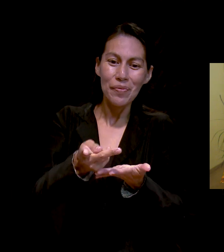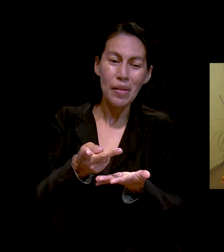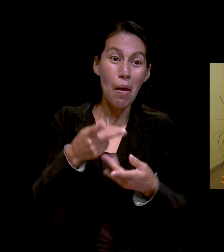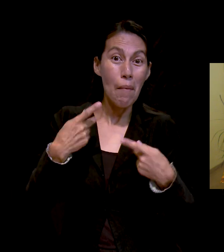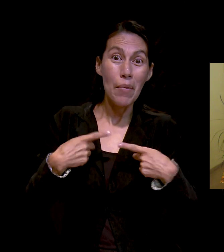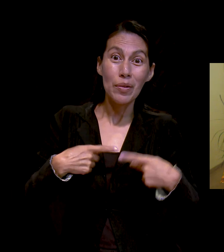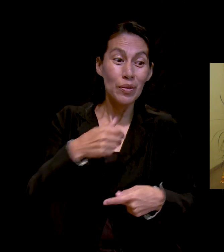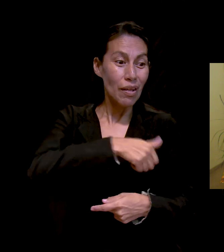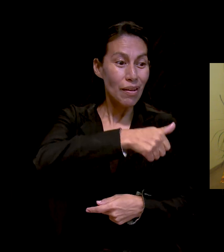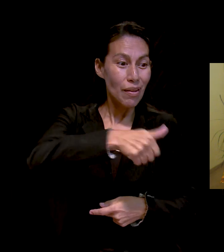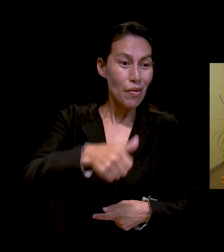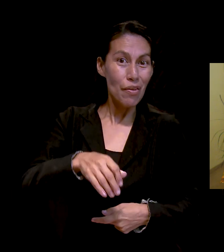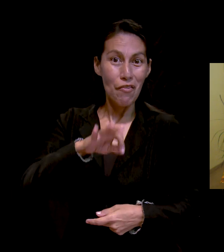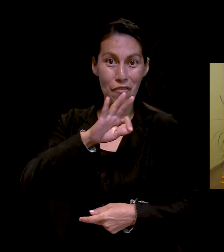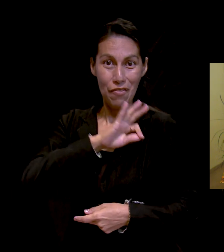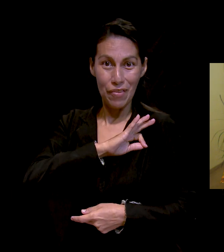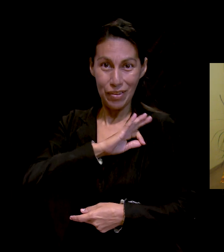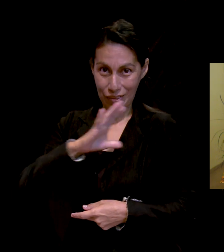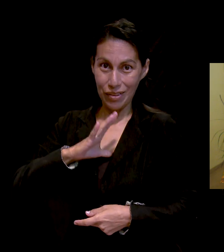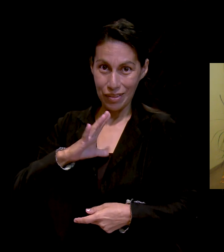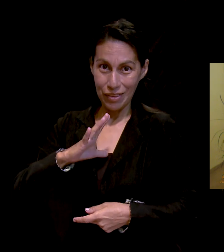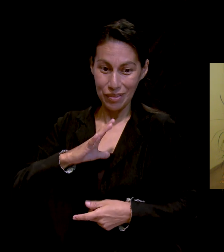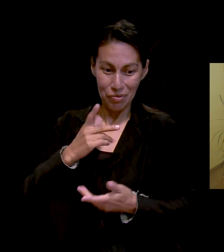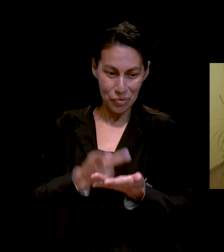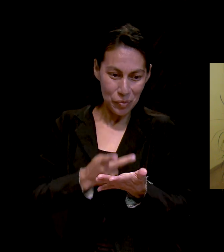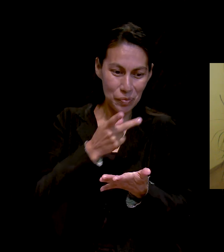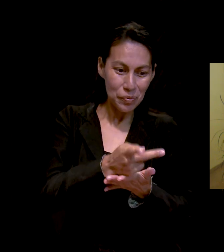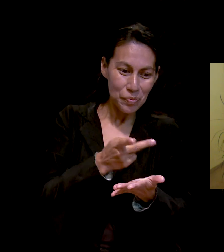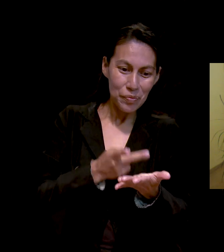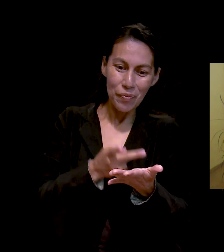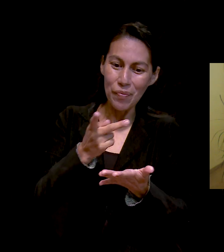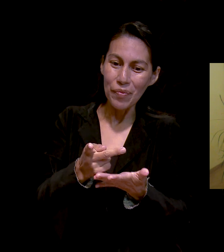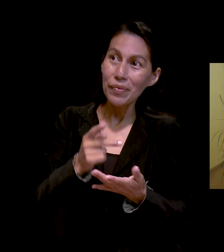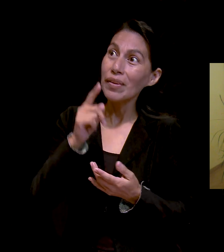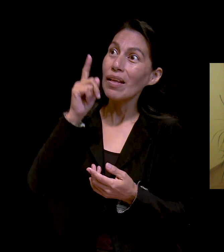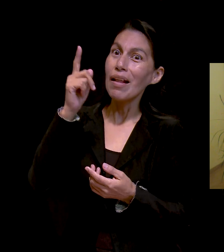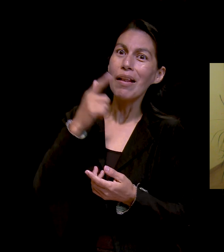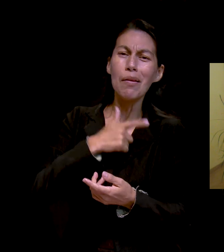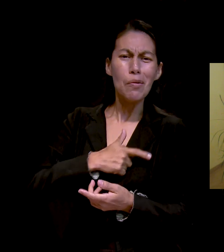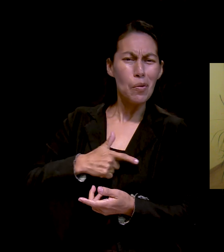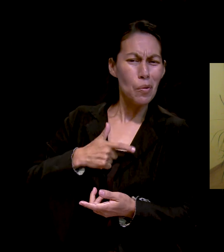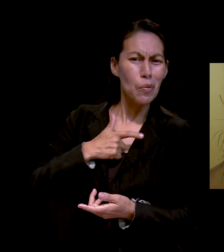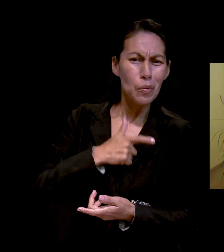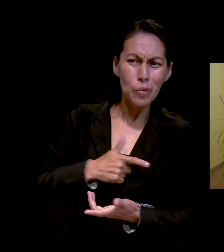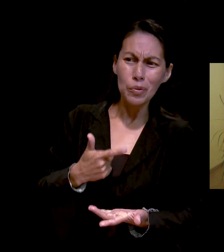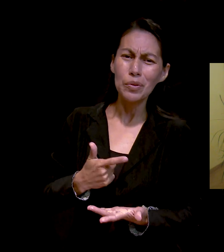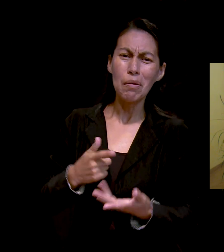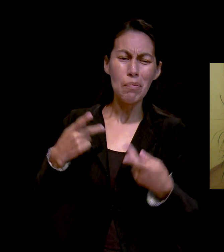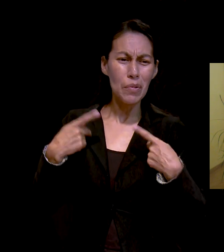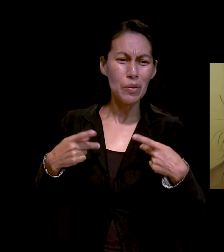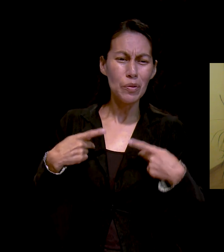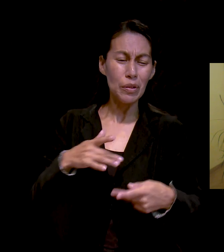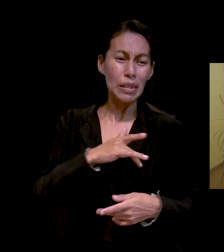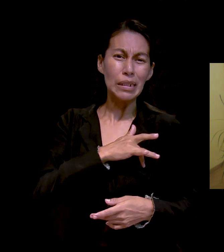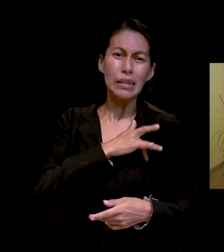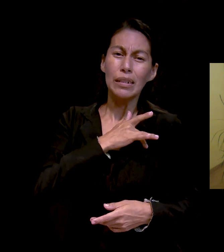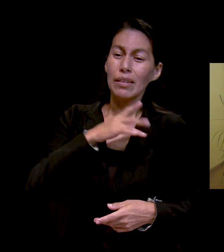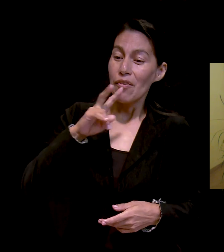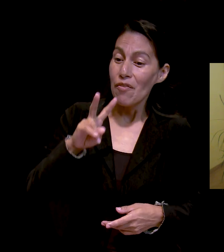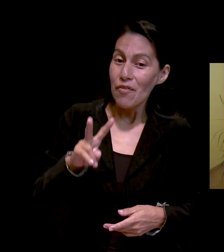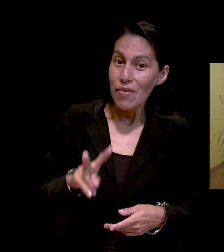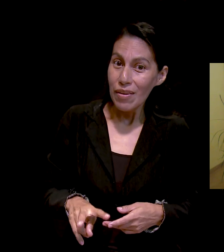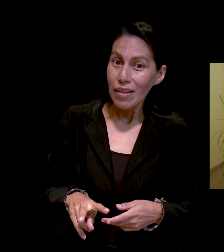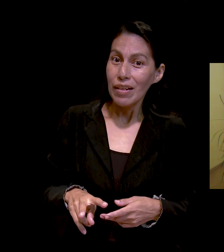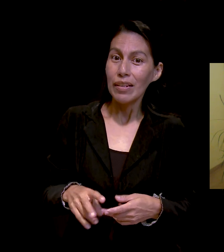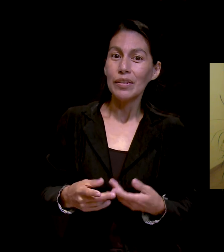pues Él es galardonador de los que le buscan, los que le buscan con corazones sinceros y